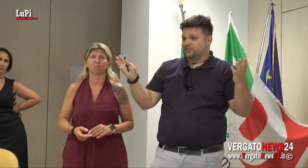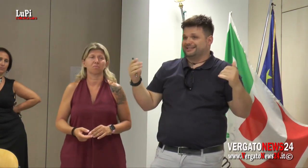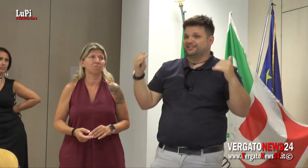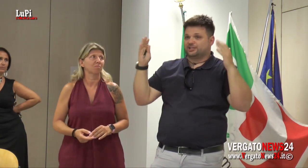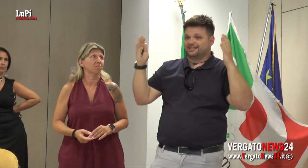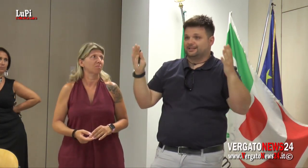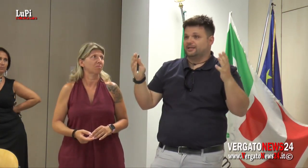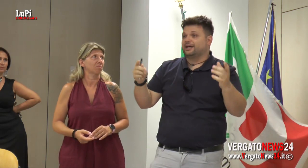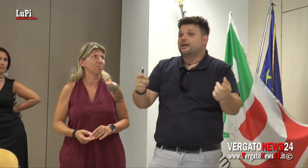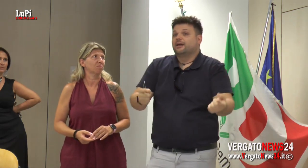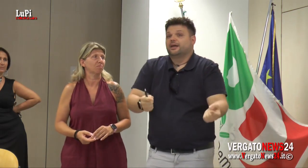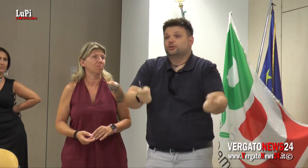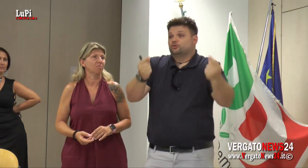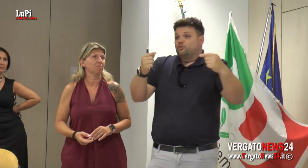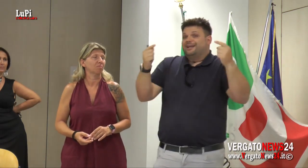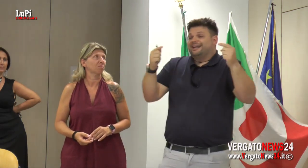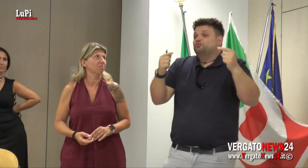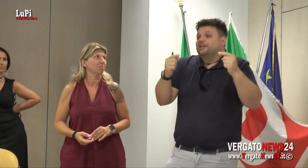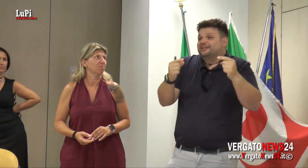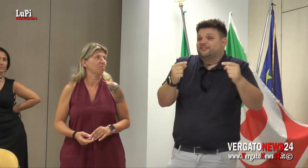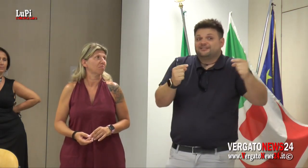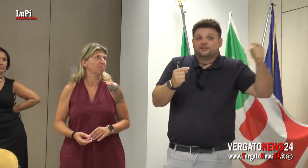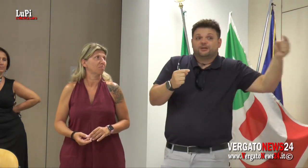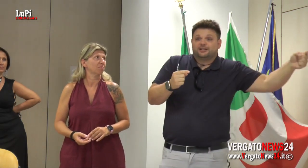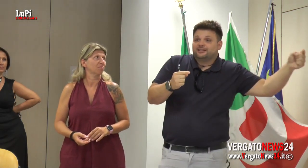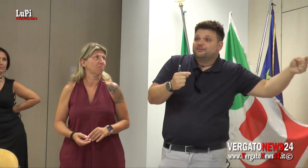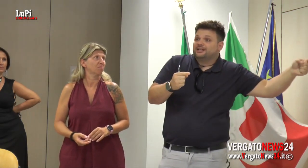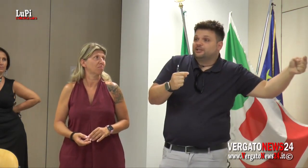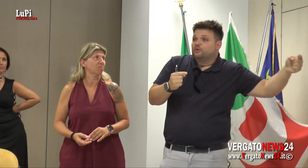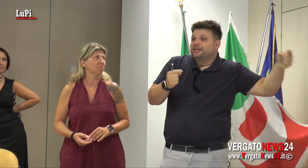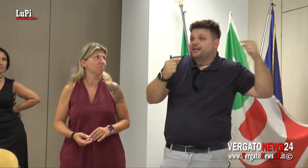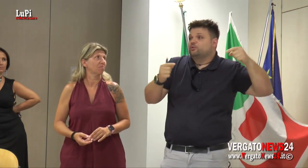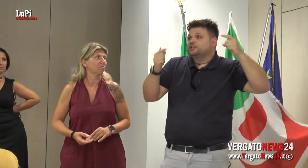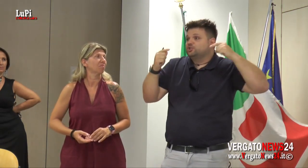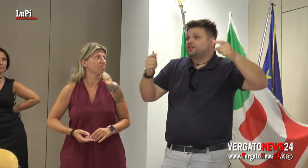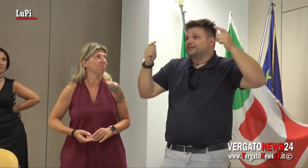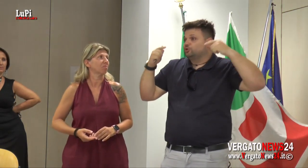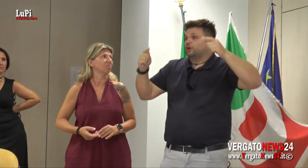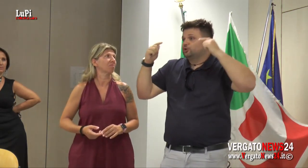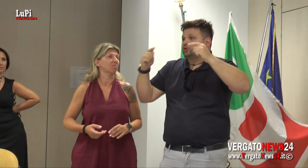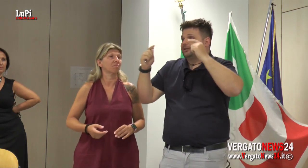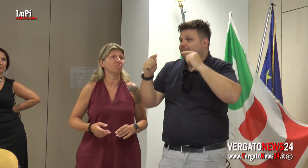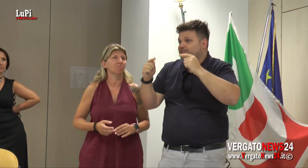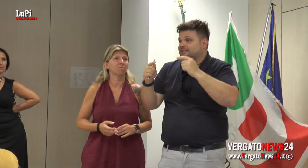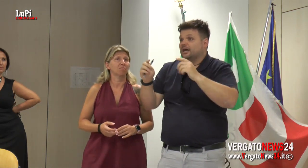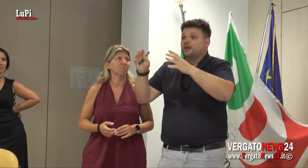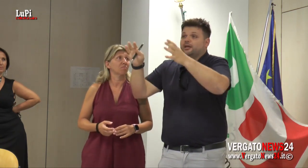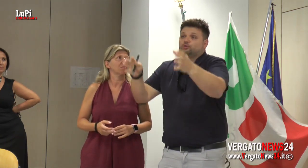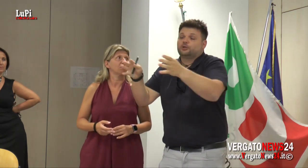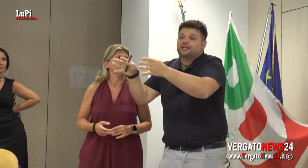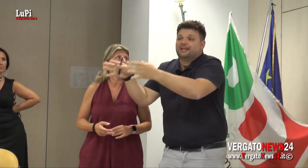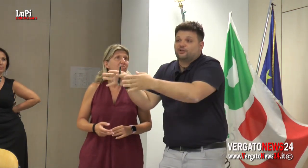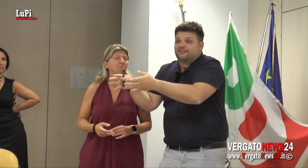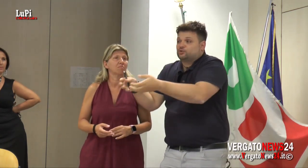i posti di specialità, 17.000, e qual era l'unica differenza rispetto alle delibere del 2000 in cui si diceva non trovo i dottori di emergenza?